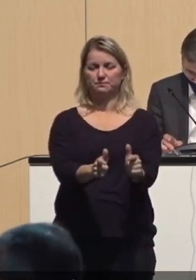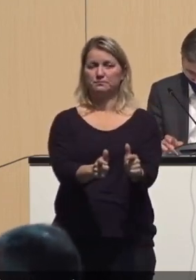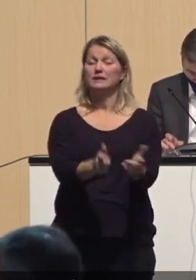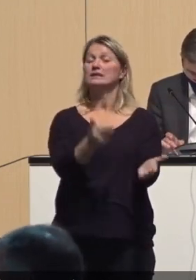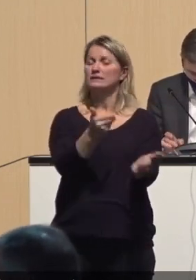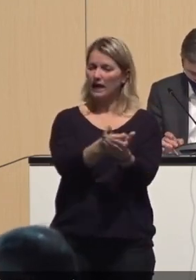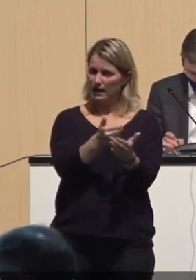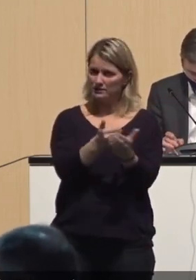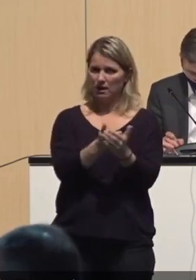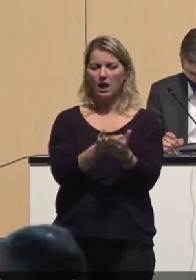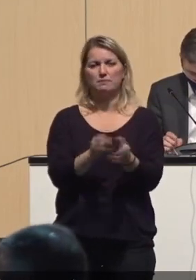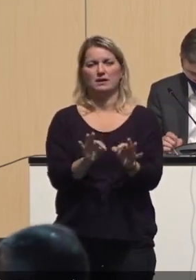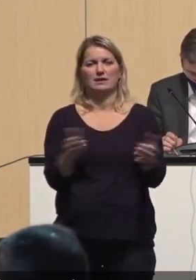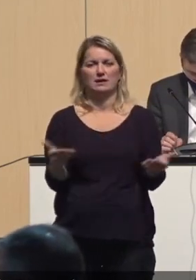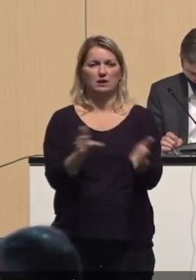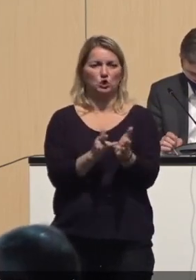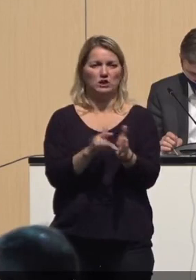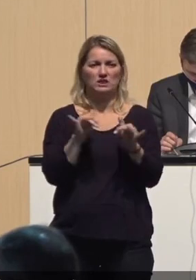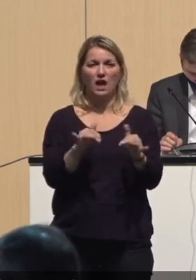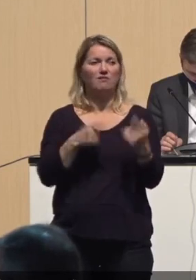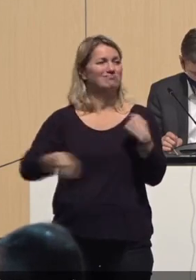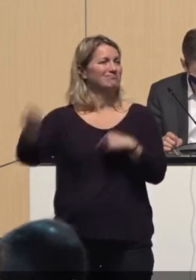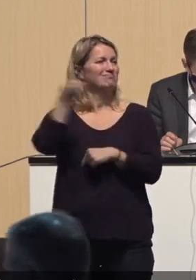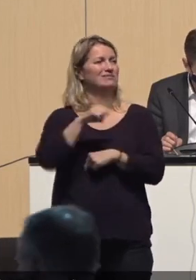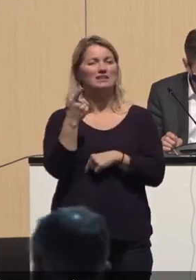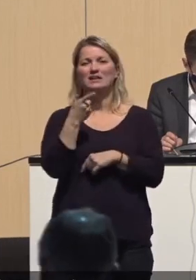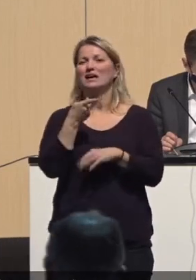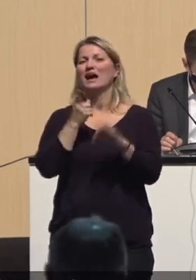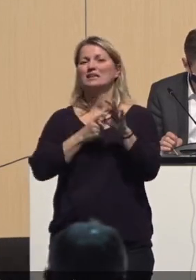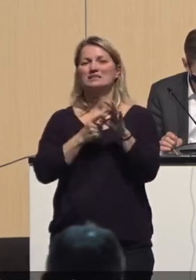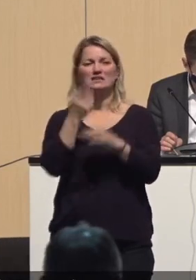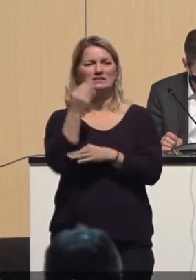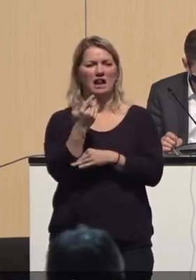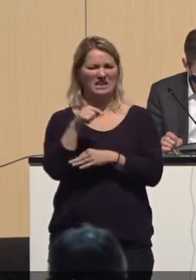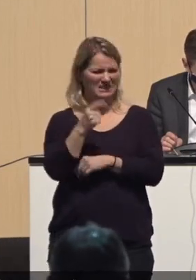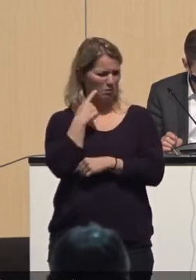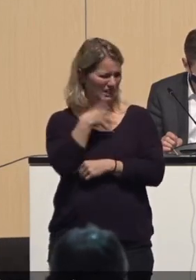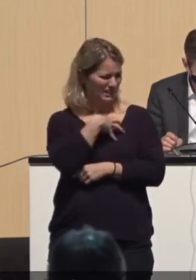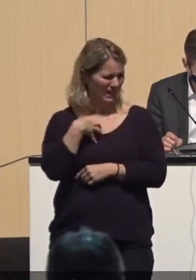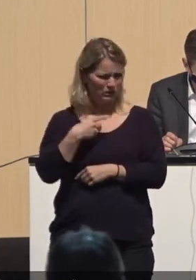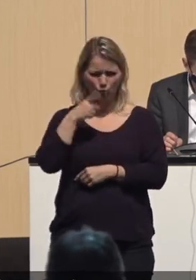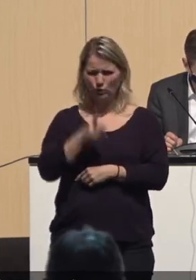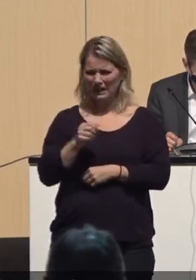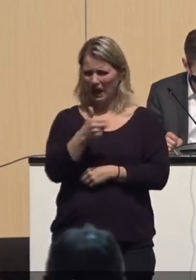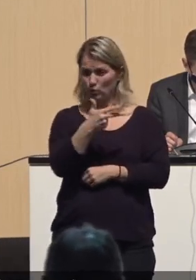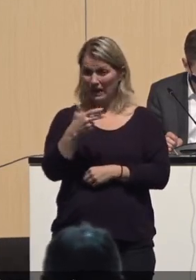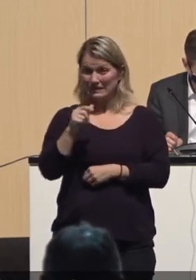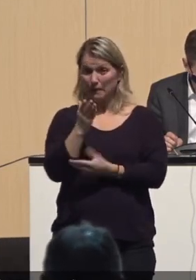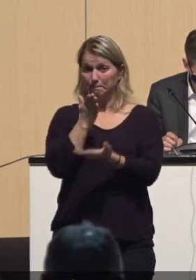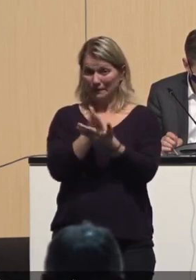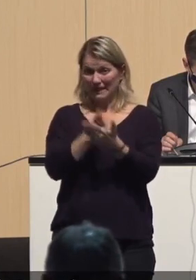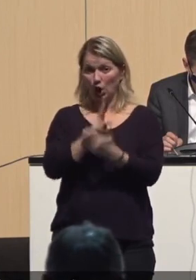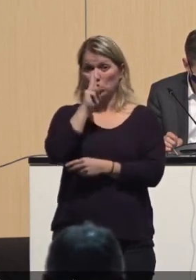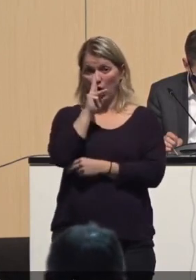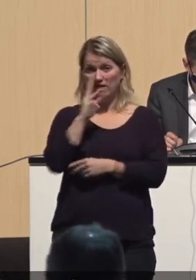absurd, wenn wir jetzt hier eine Inzidenzzahl von 131, glaube ich, gerade in Dresden haben, Mitte November, dass wir